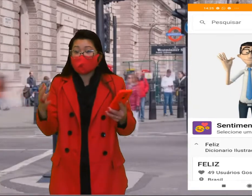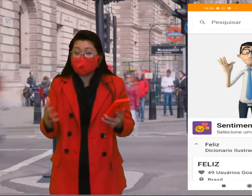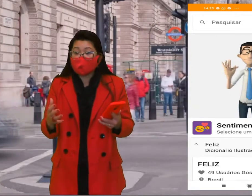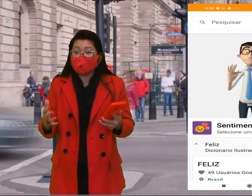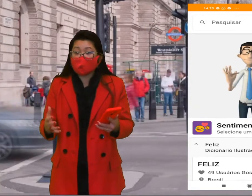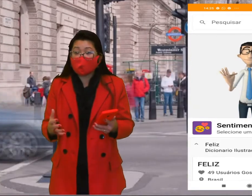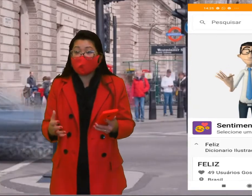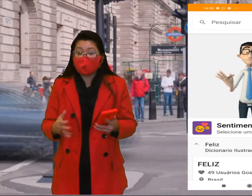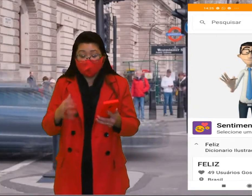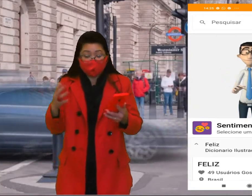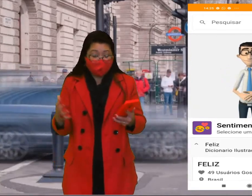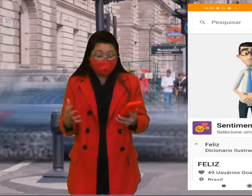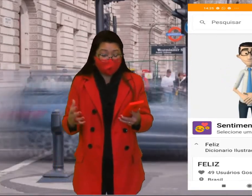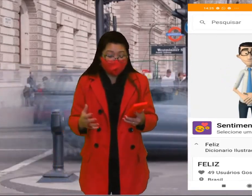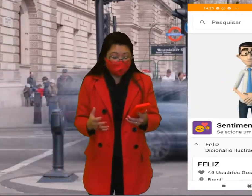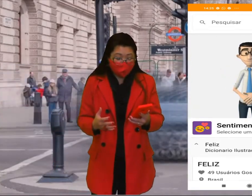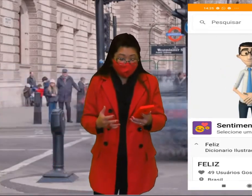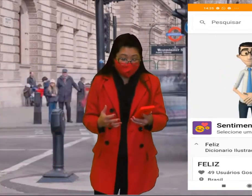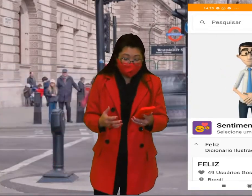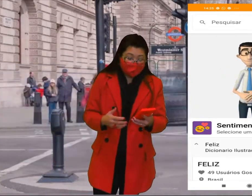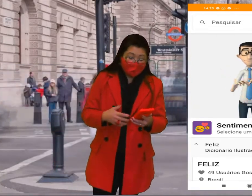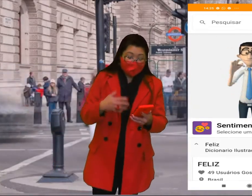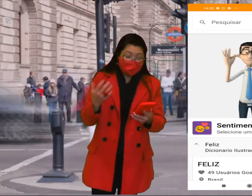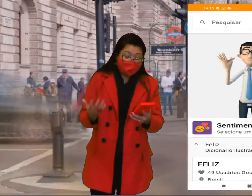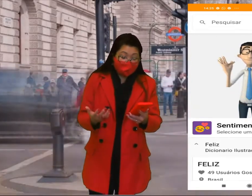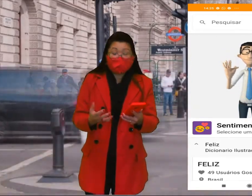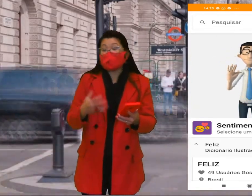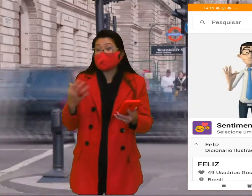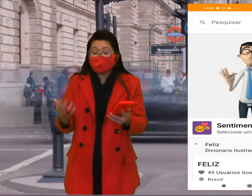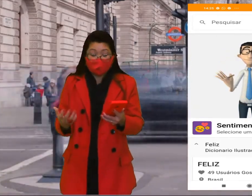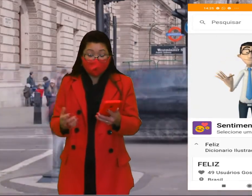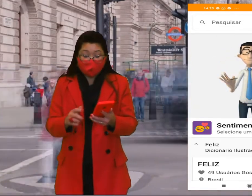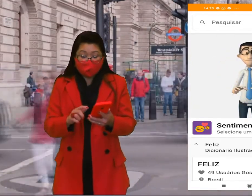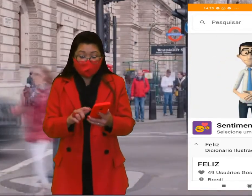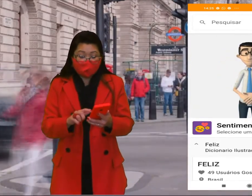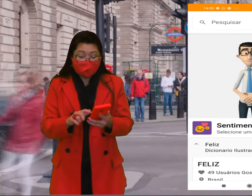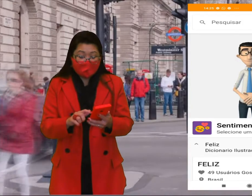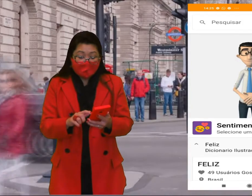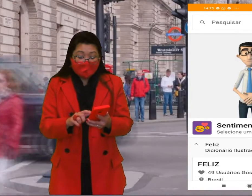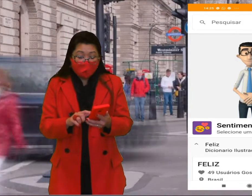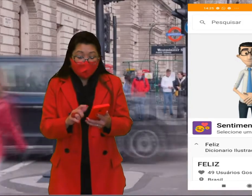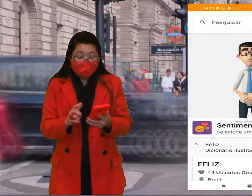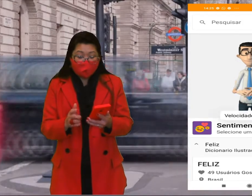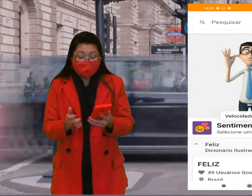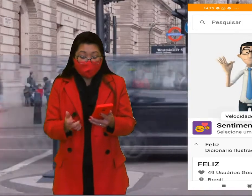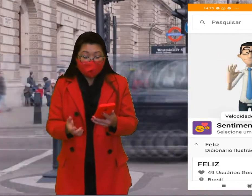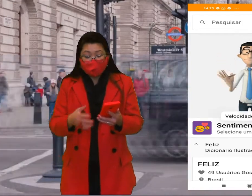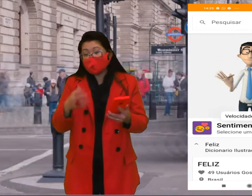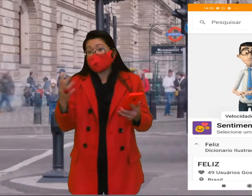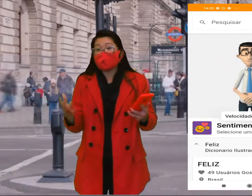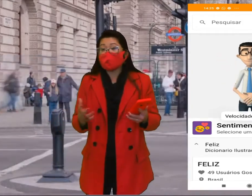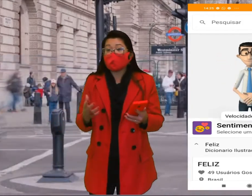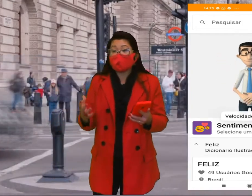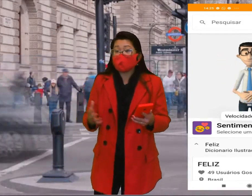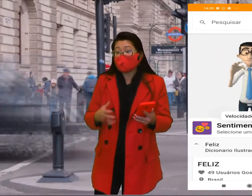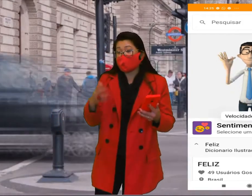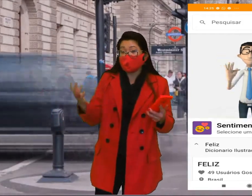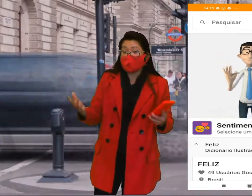Utilizando aí as suas mãos para demonstrar feliz, que ele está feliz. Ou, ao mesmo tempo, já que vocês estão aí